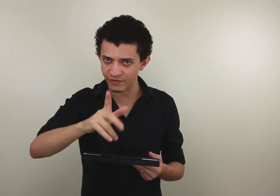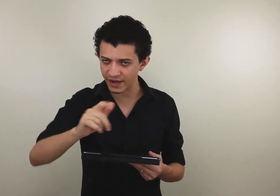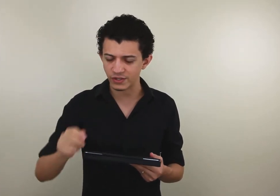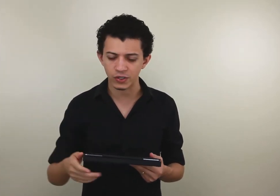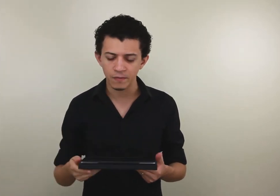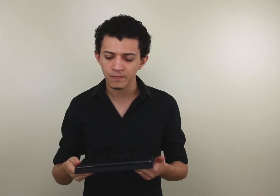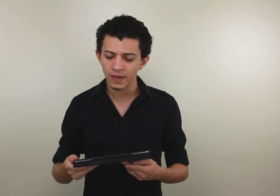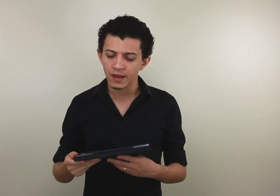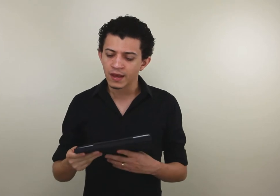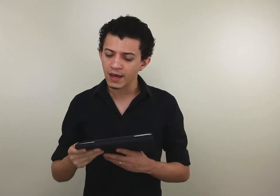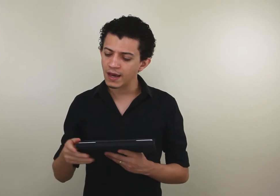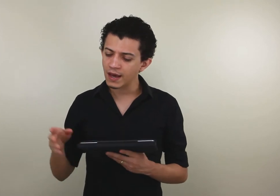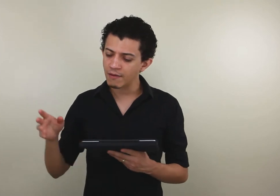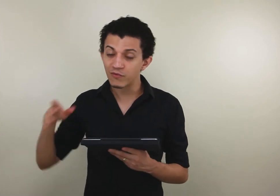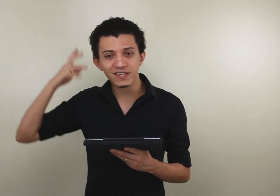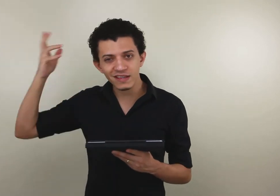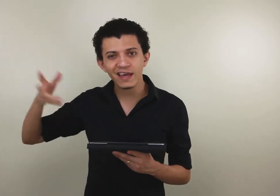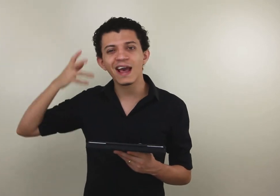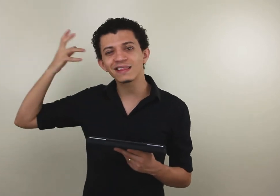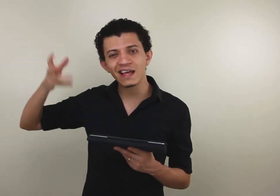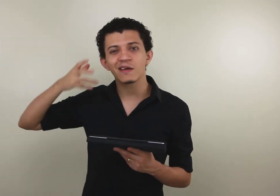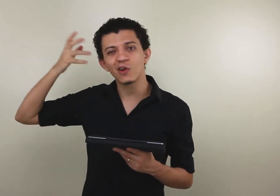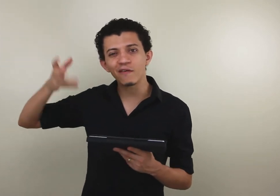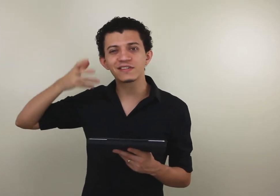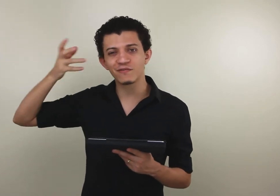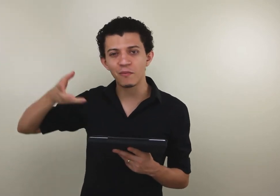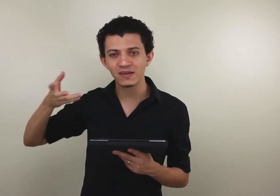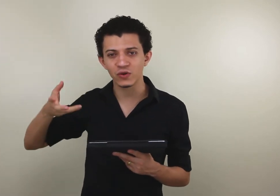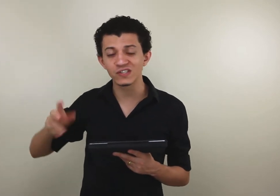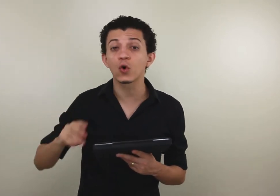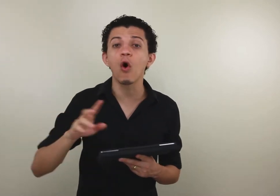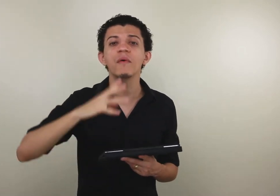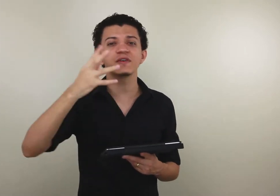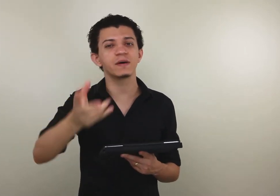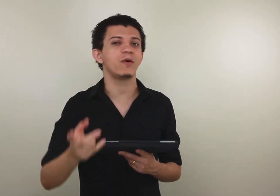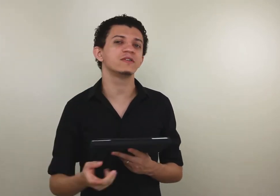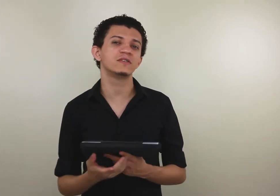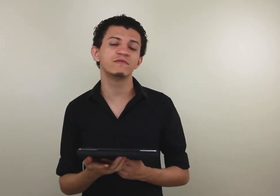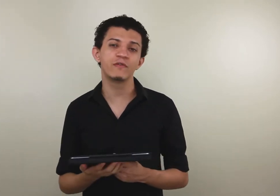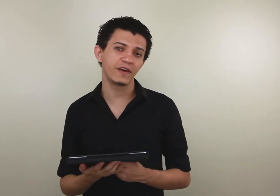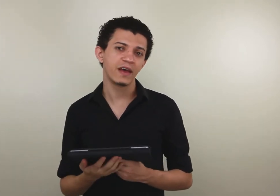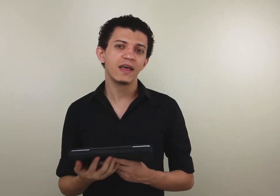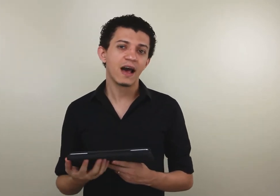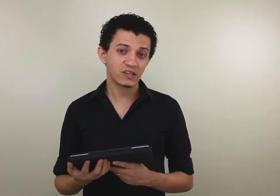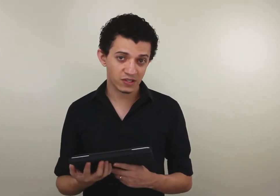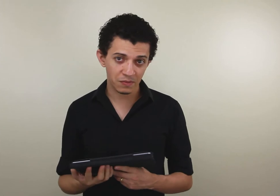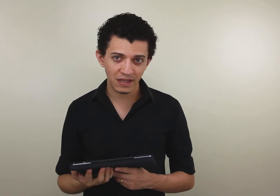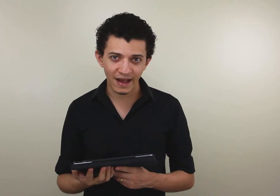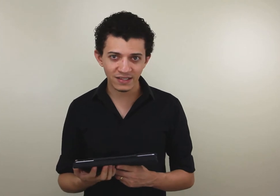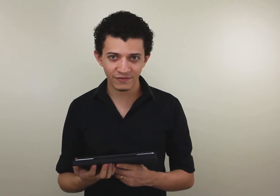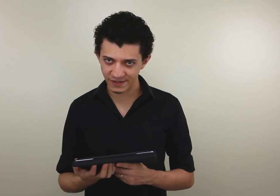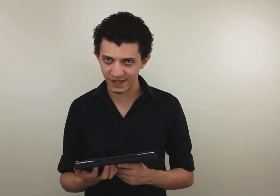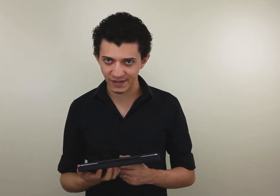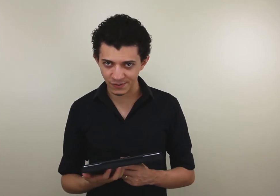diferente. Você tem que reter novas informações. E como você pode desenvolver as suas habilidades de fazer isso?